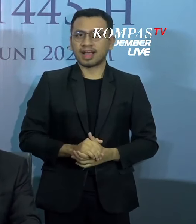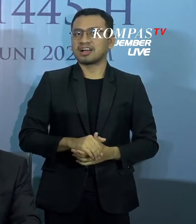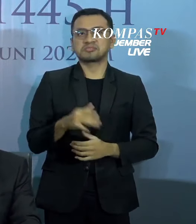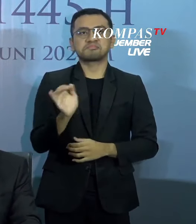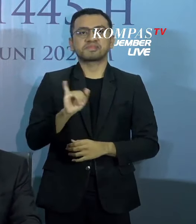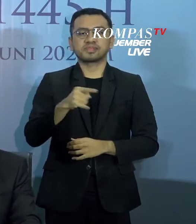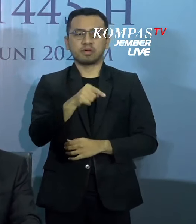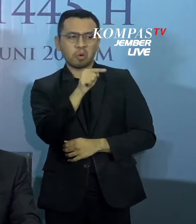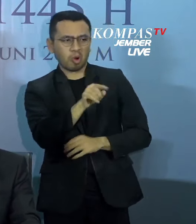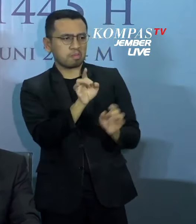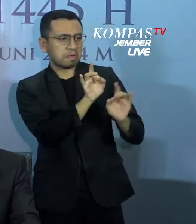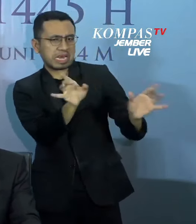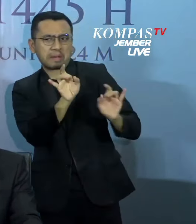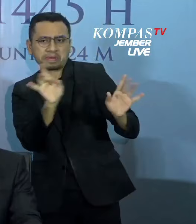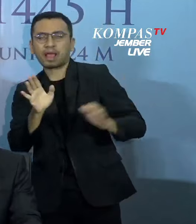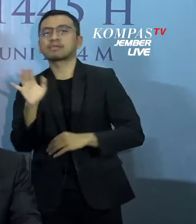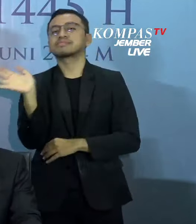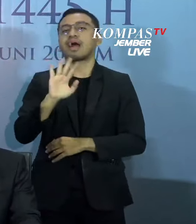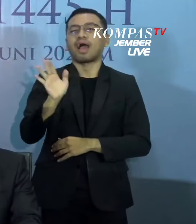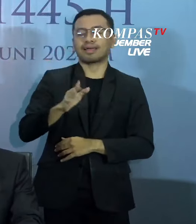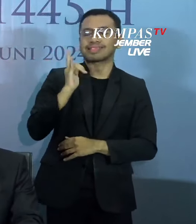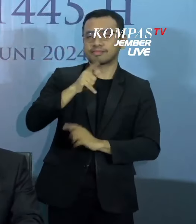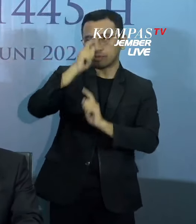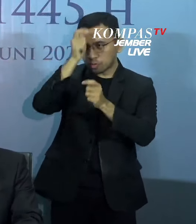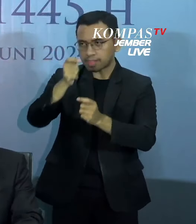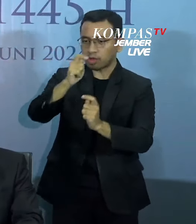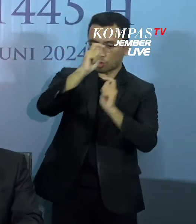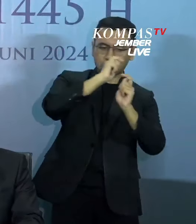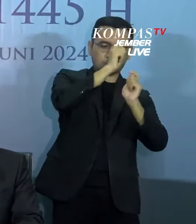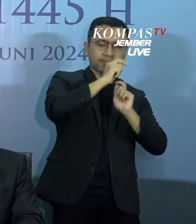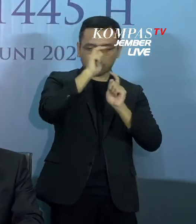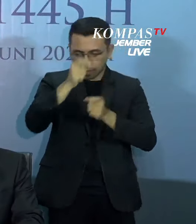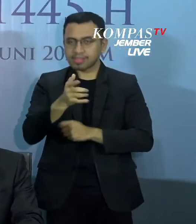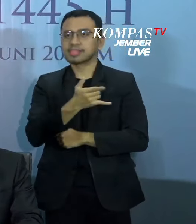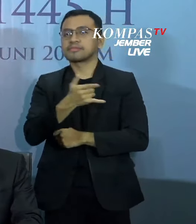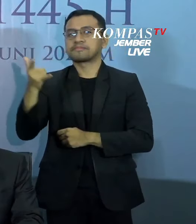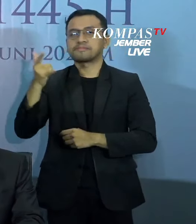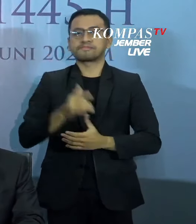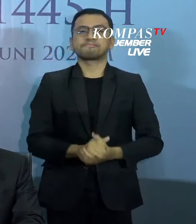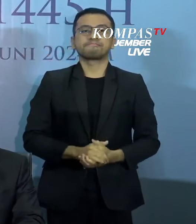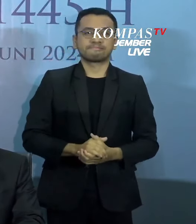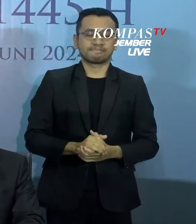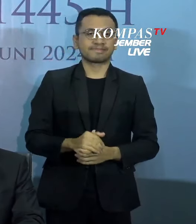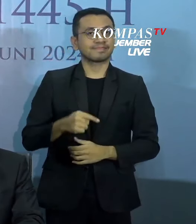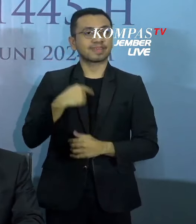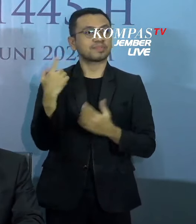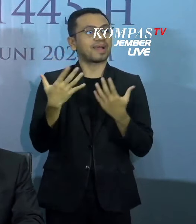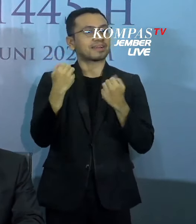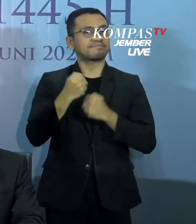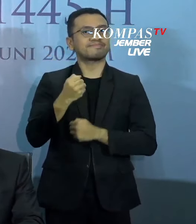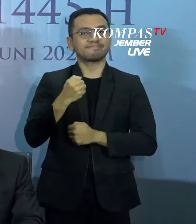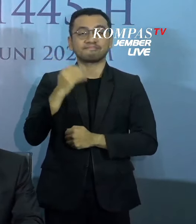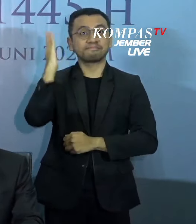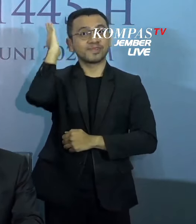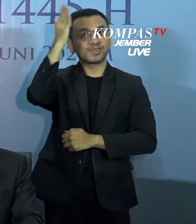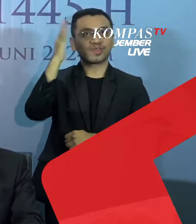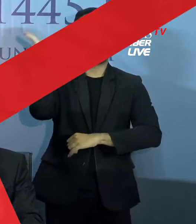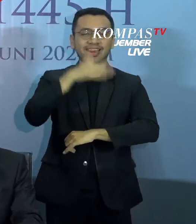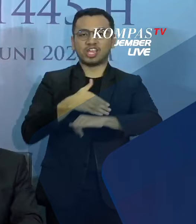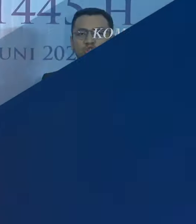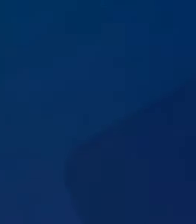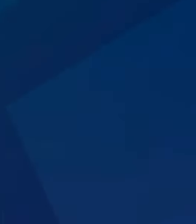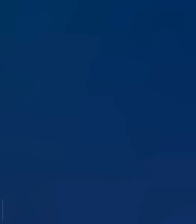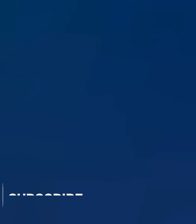-perbedaan yang ada. dan mudah-mudahan peringatan Hari Raya Idul Adha ke depan ini bisa berjalan